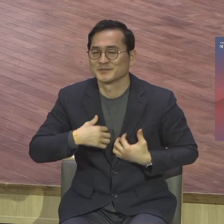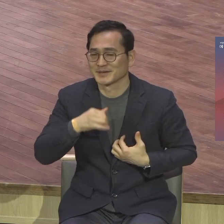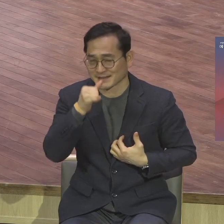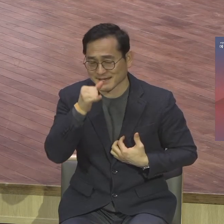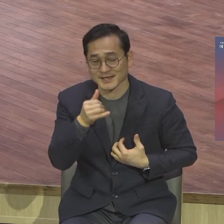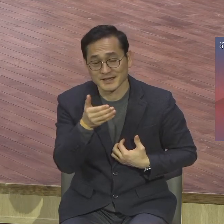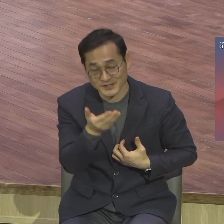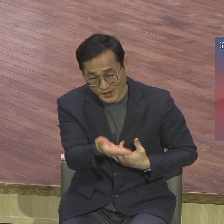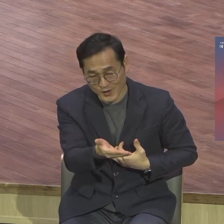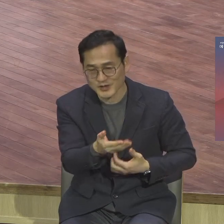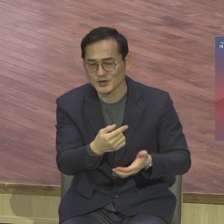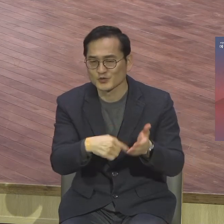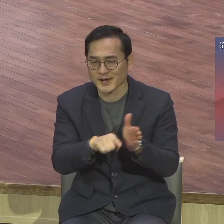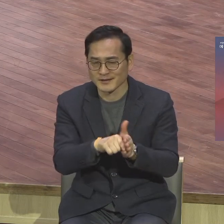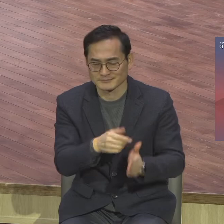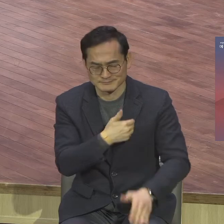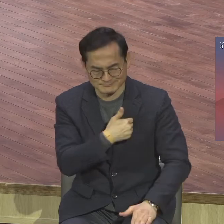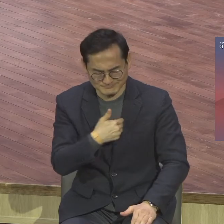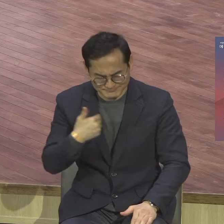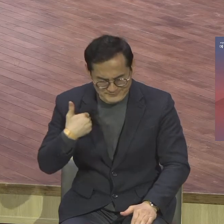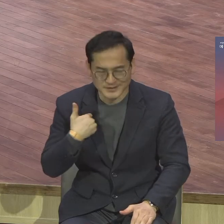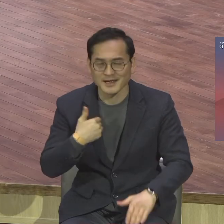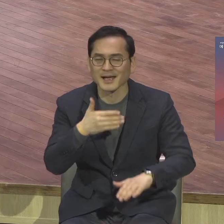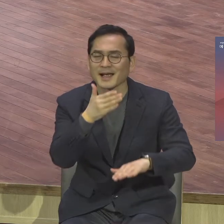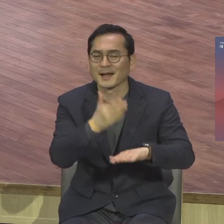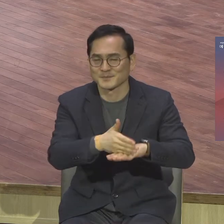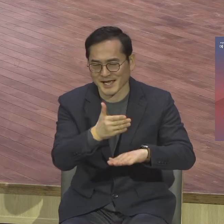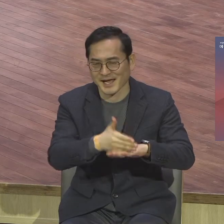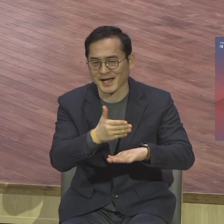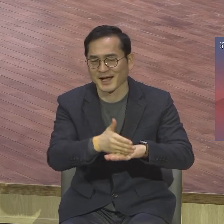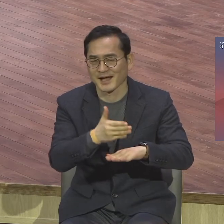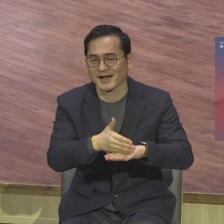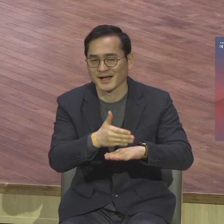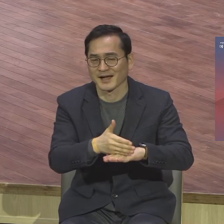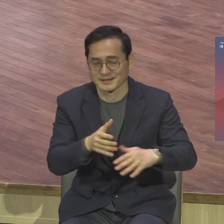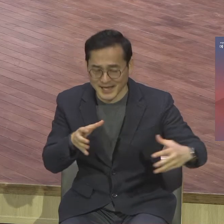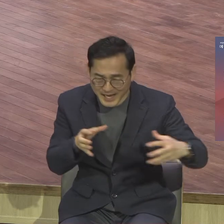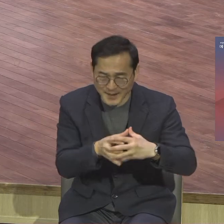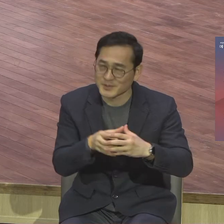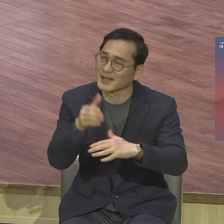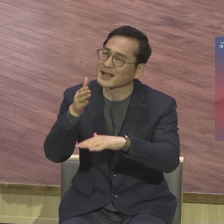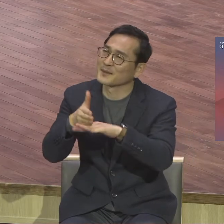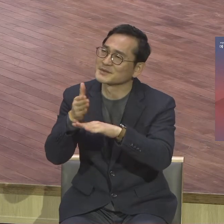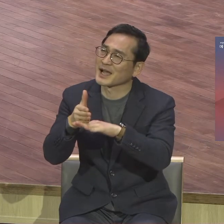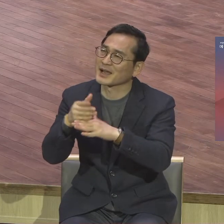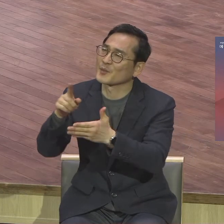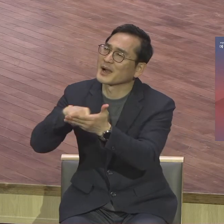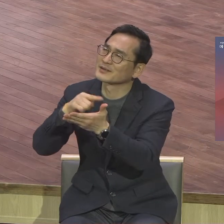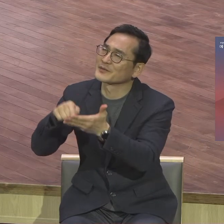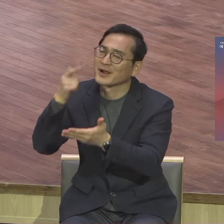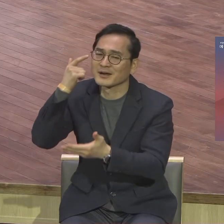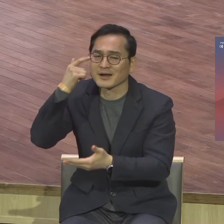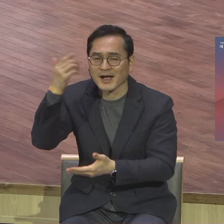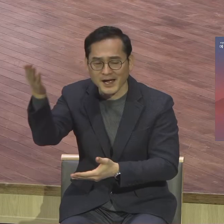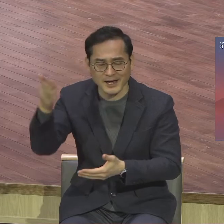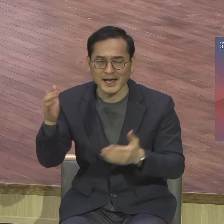위하여 능히 감사할 어떠한 감사로 하나님께 보답할까 주야로 심히 강구하면